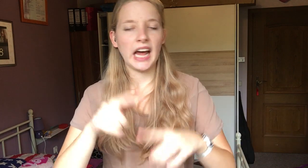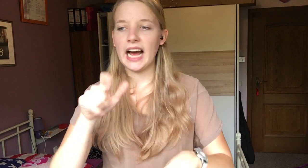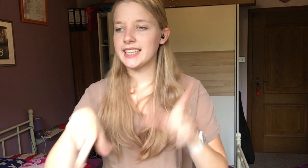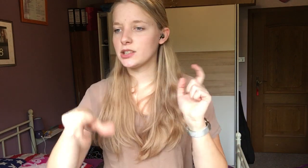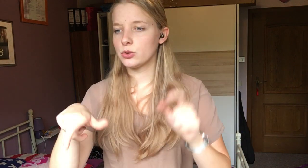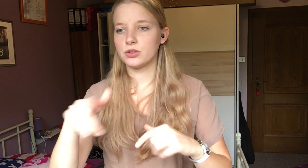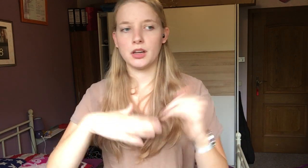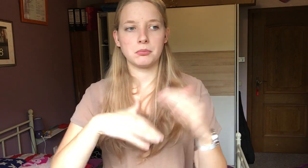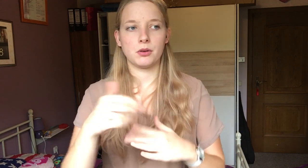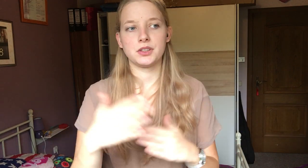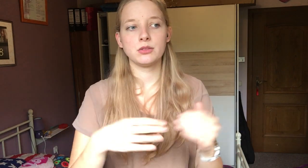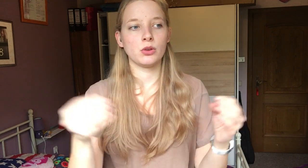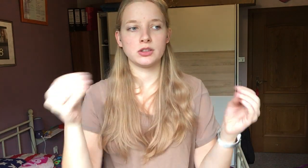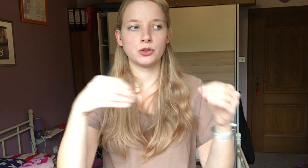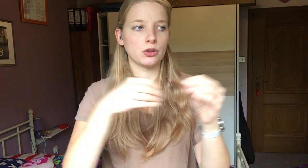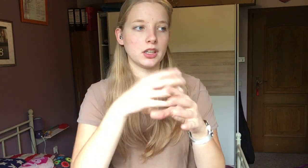Heizungen am Sommer und Insolat...